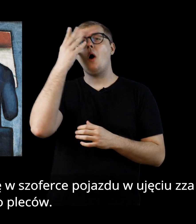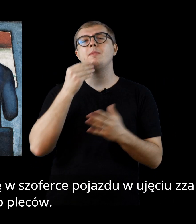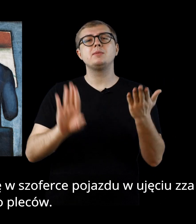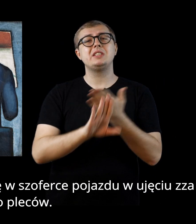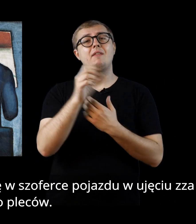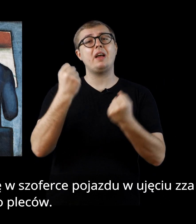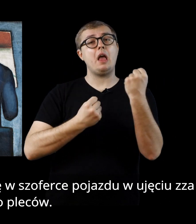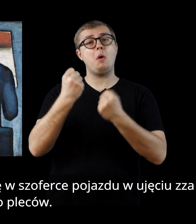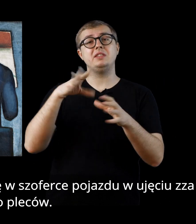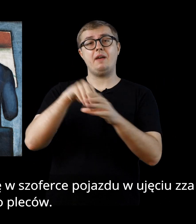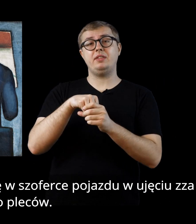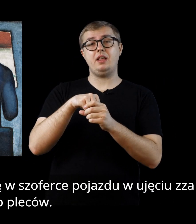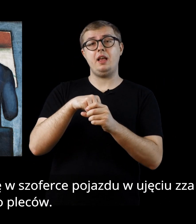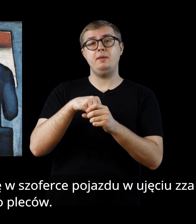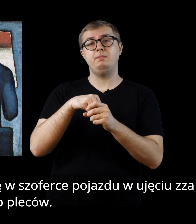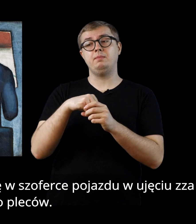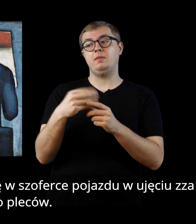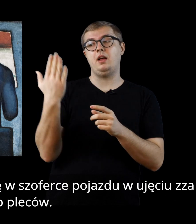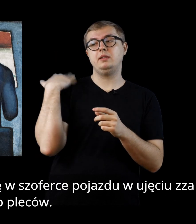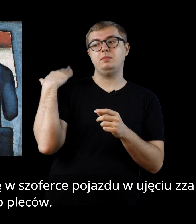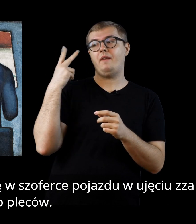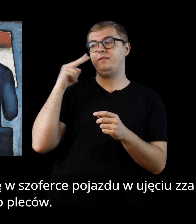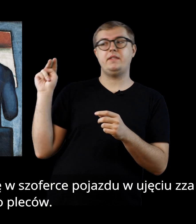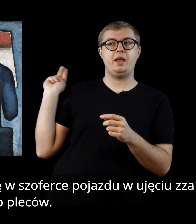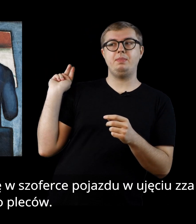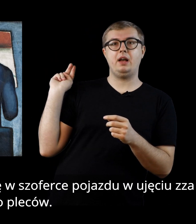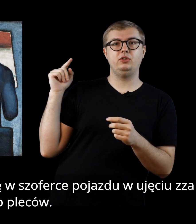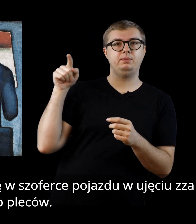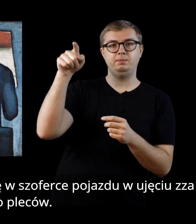Obraz przedstawia kierowcę w szoferce pojazdu w ujęciu zza jego pleców.